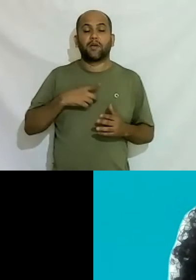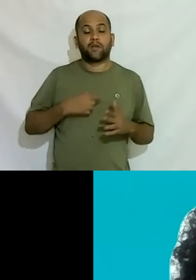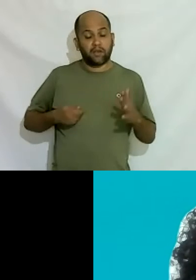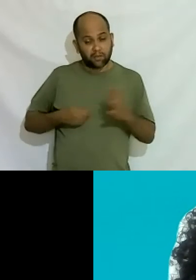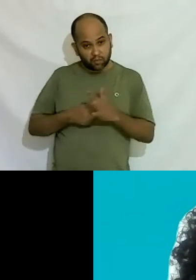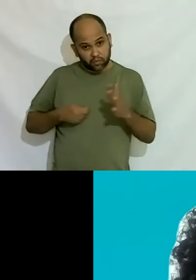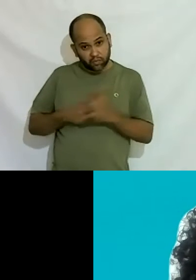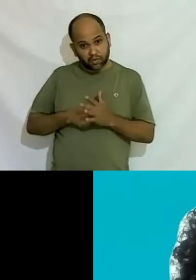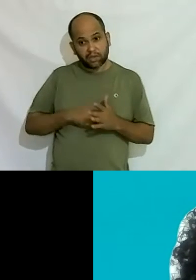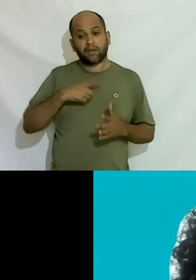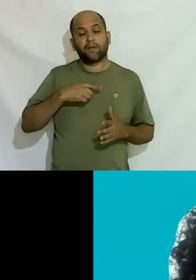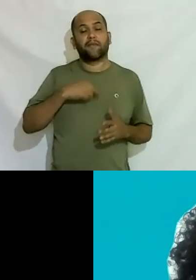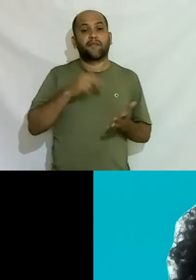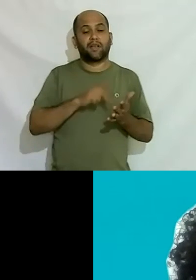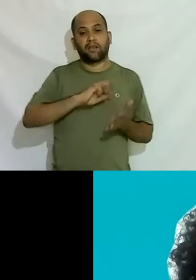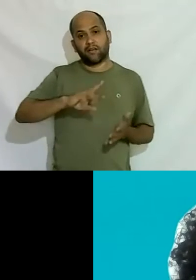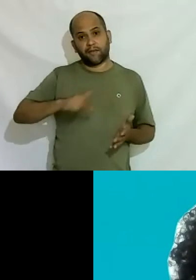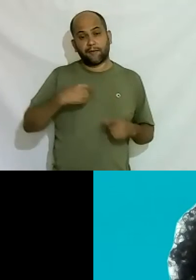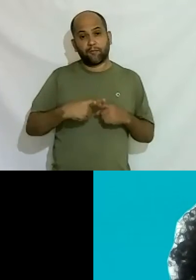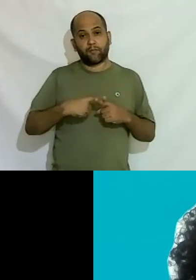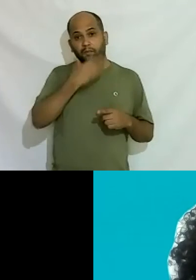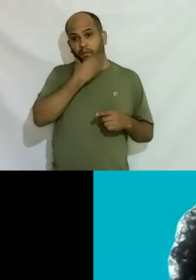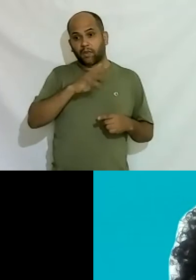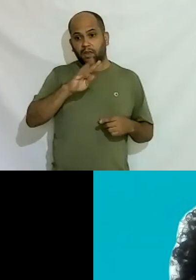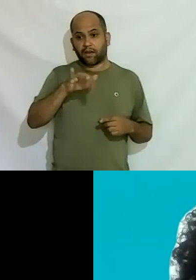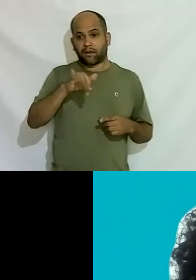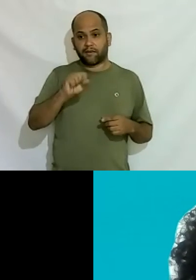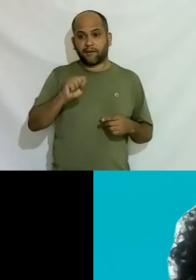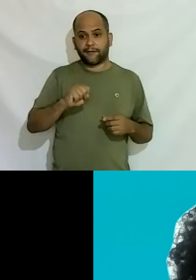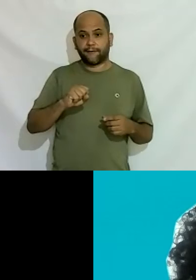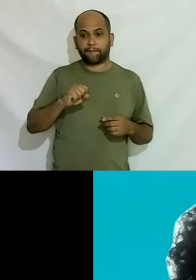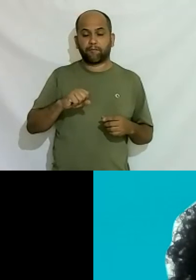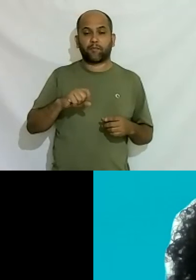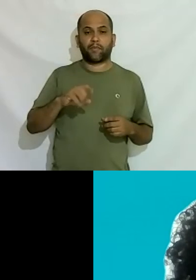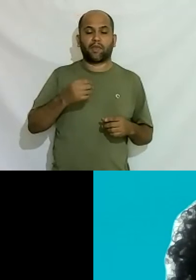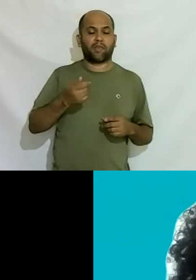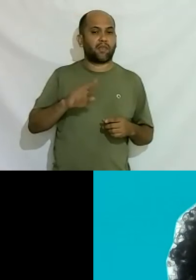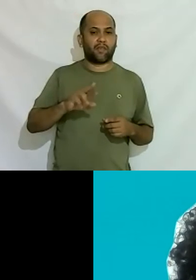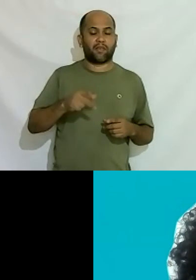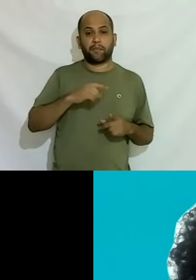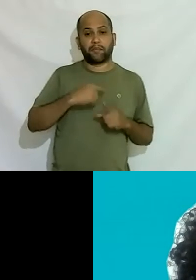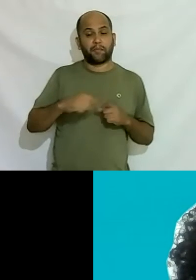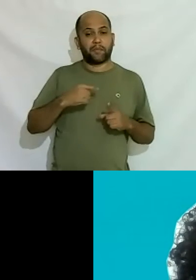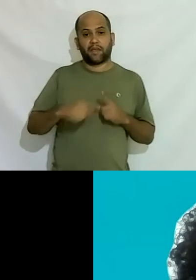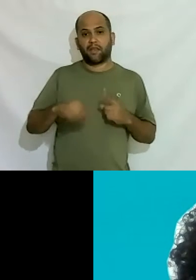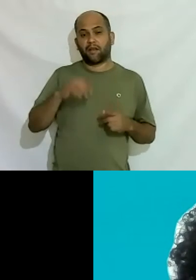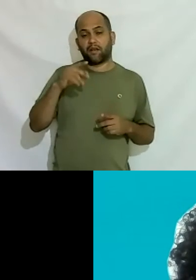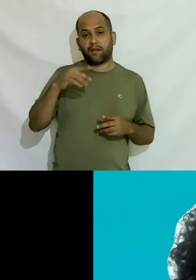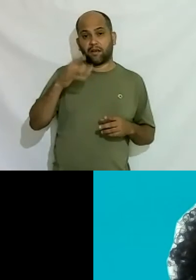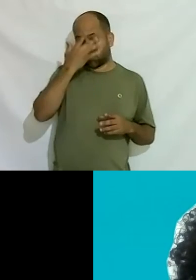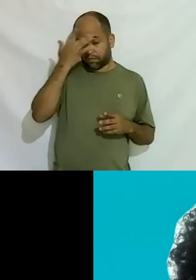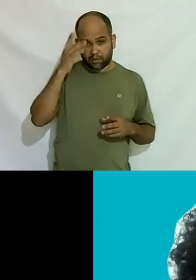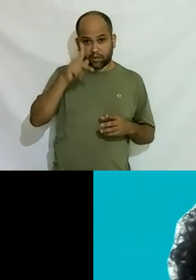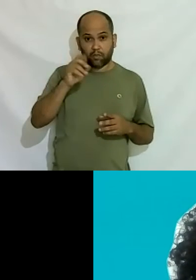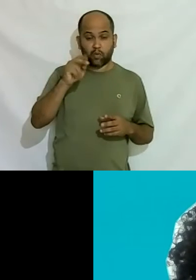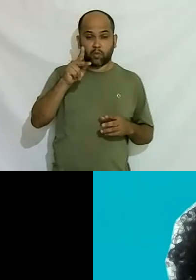mas não é verdade porque os homens trans não estão na prostituição é metade da população né então eles não estão então já não